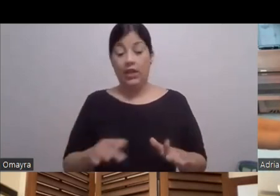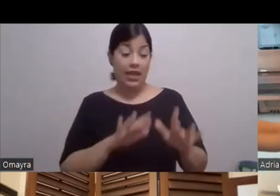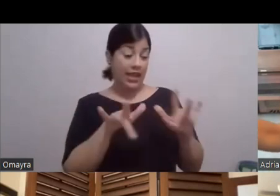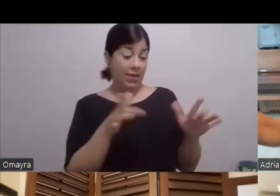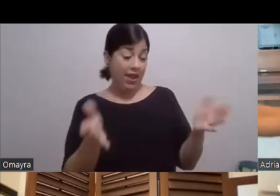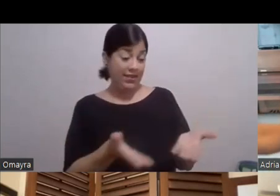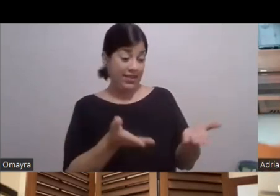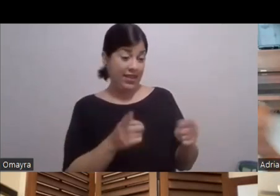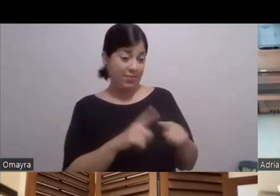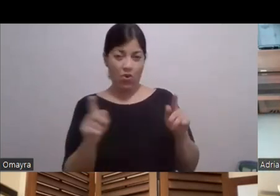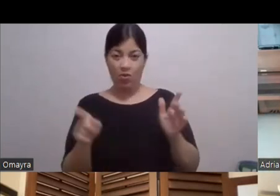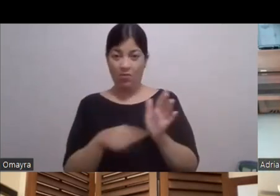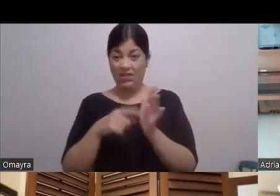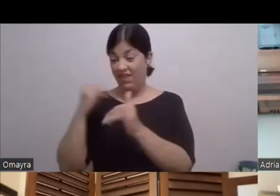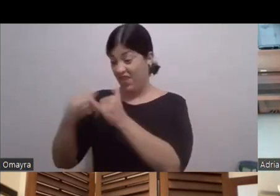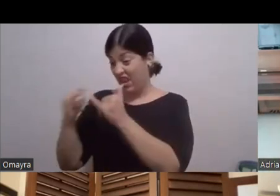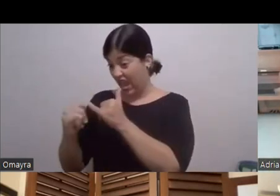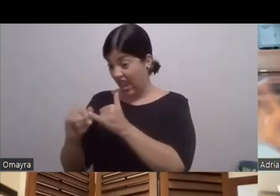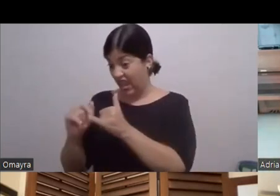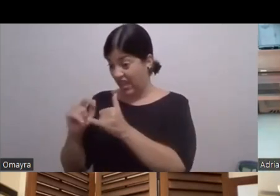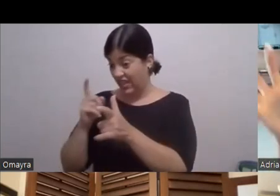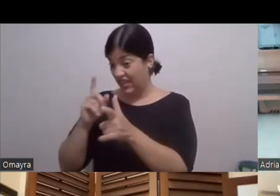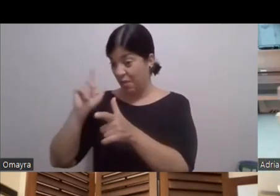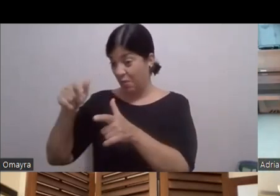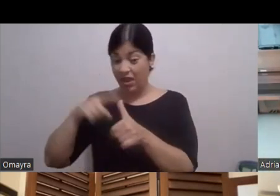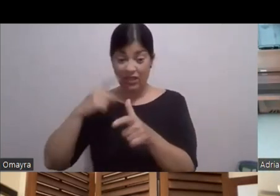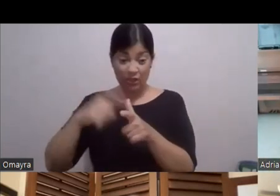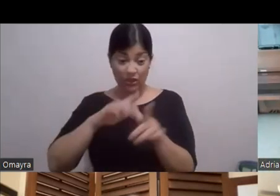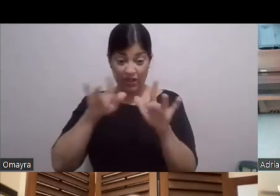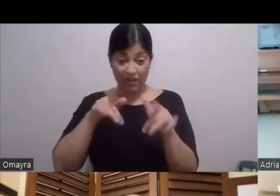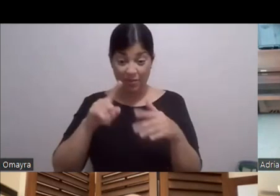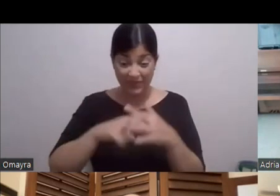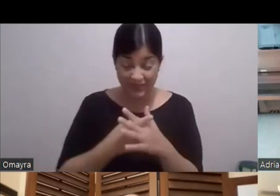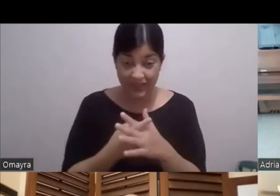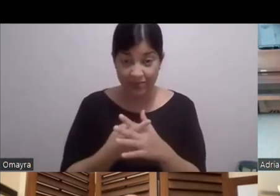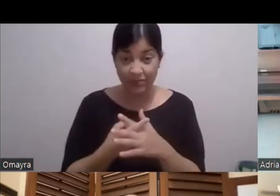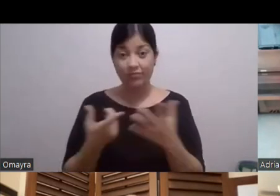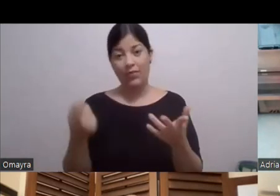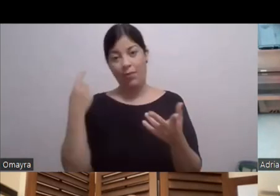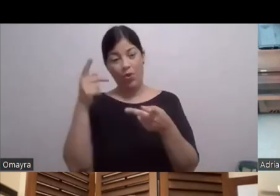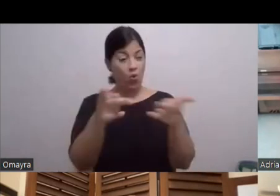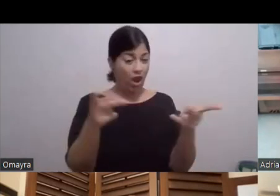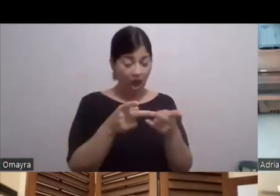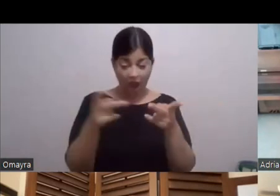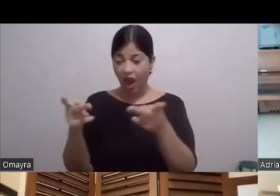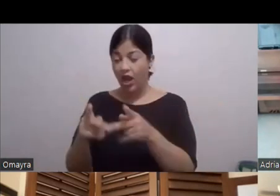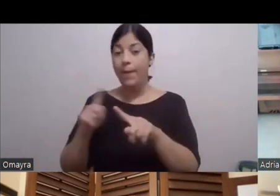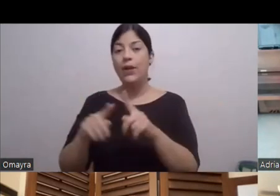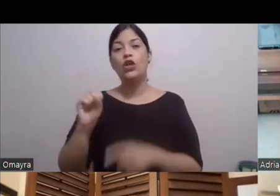El final Y después se graba al principio Bueno, porque son locations Y lo que fuera Pero en las series Por ejemplo, allá en México En las series